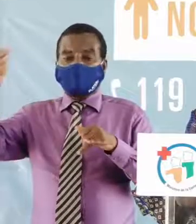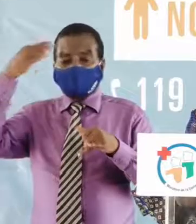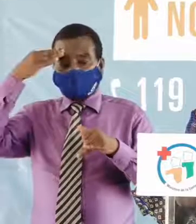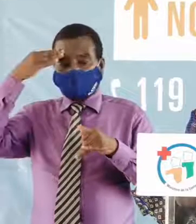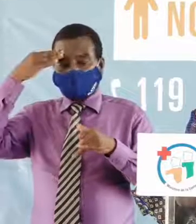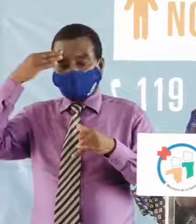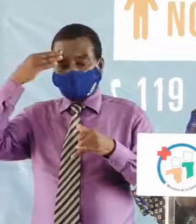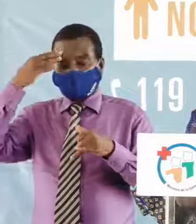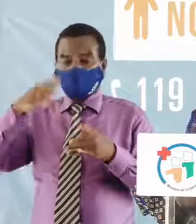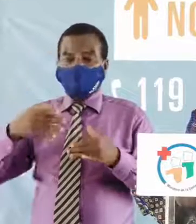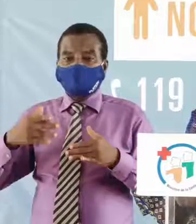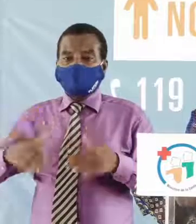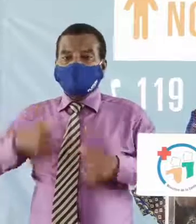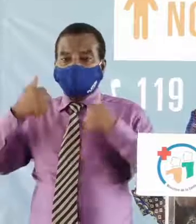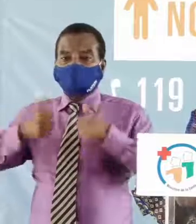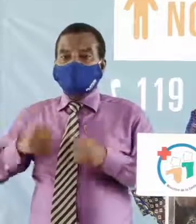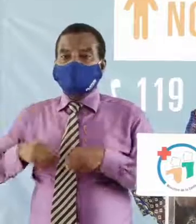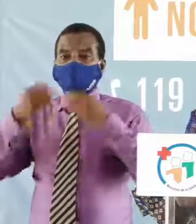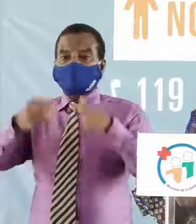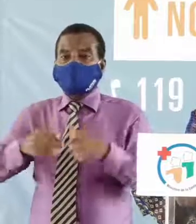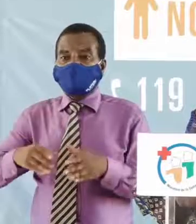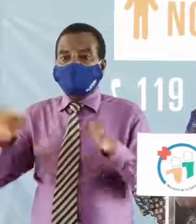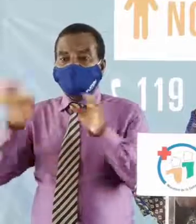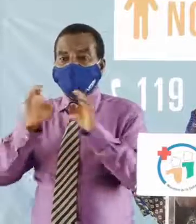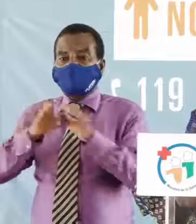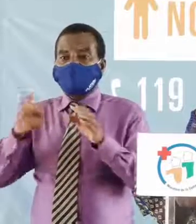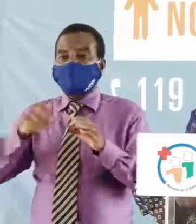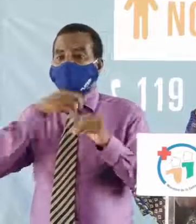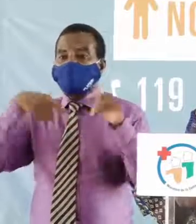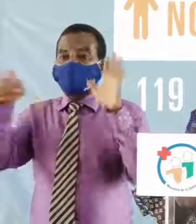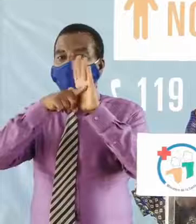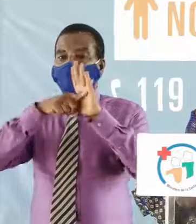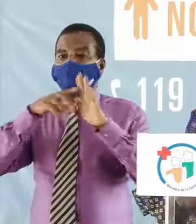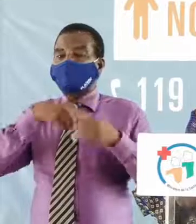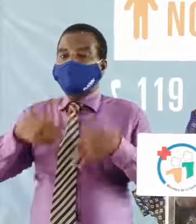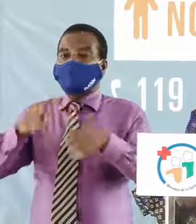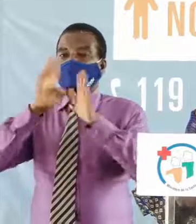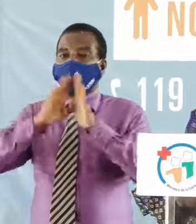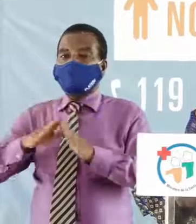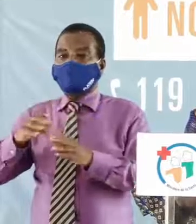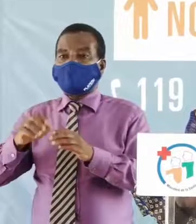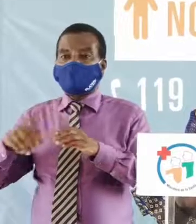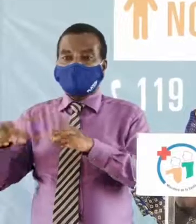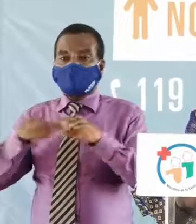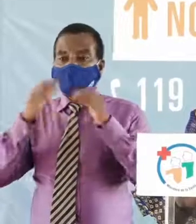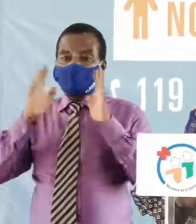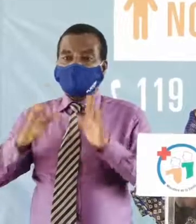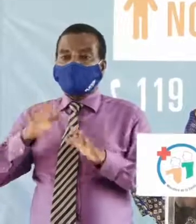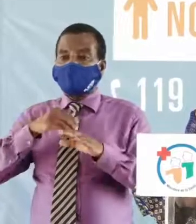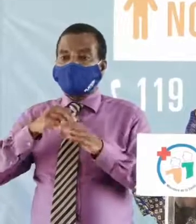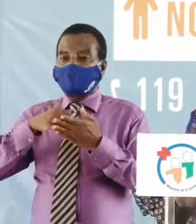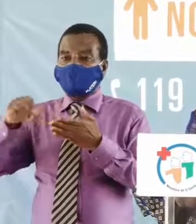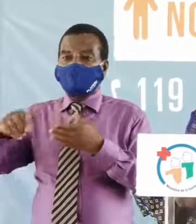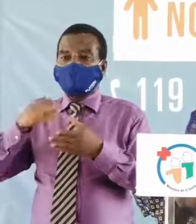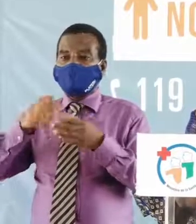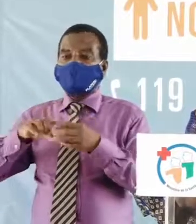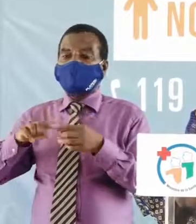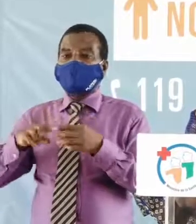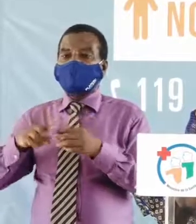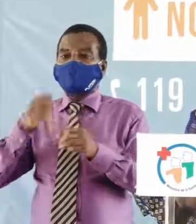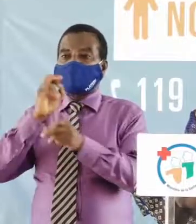Santé et l'Igien public ne délivre pas d'attestation de négativité et recommande aux employeurs de ne pas l'exiger à leurs employés.